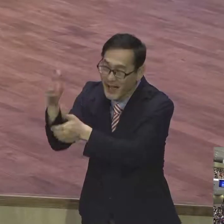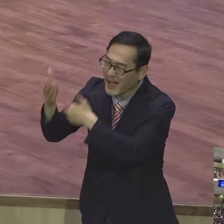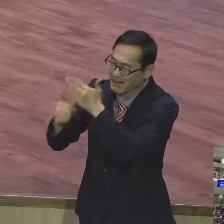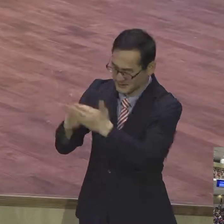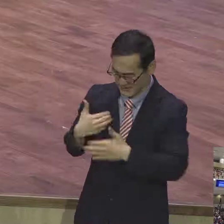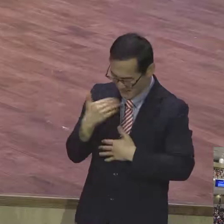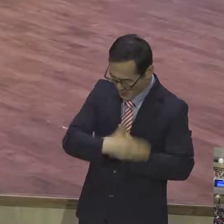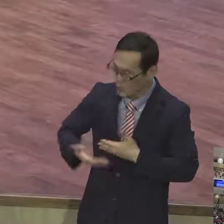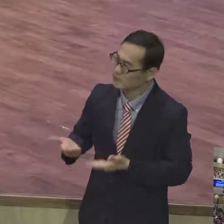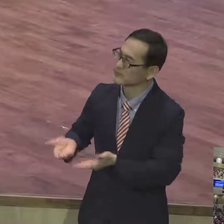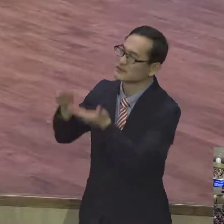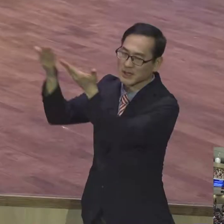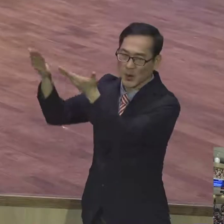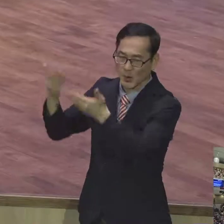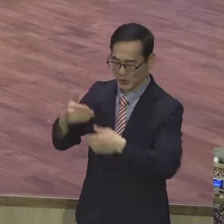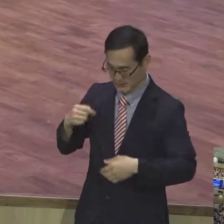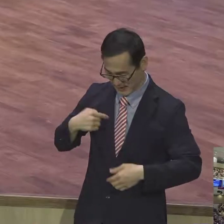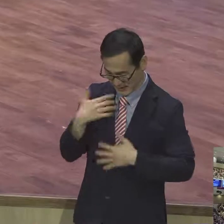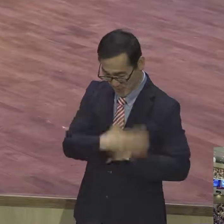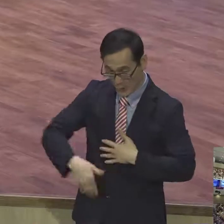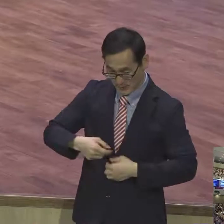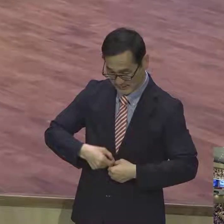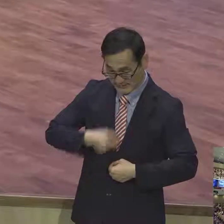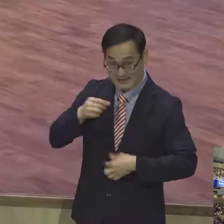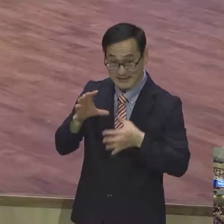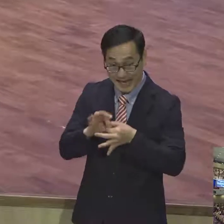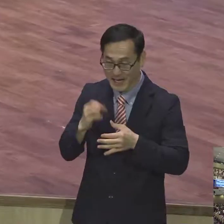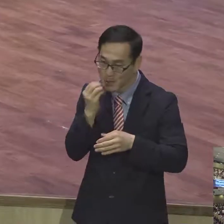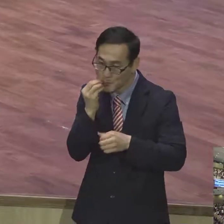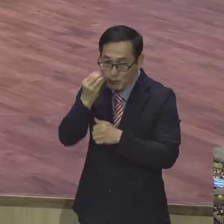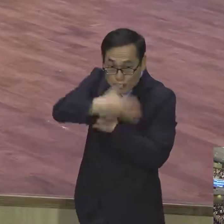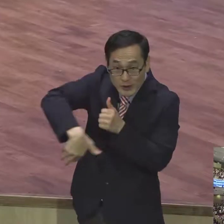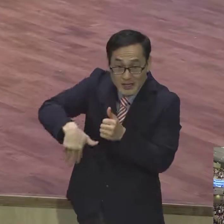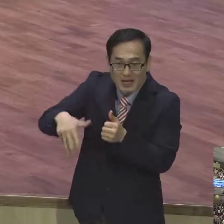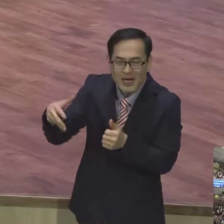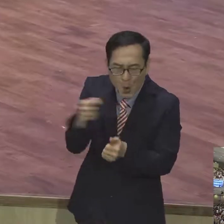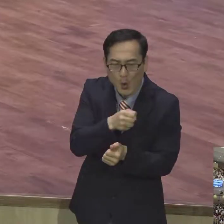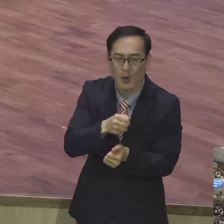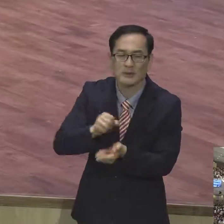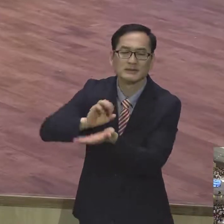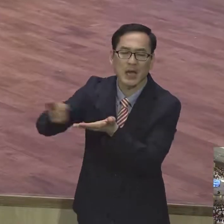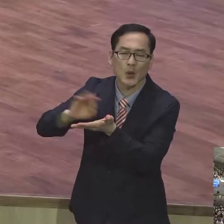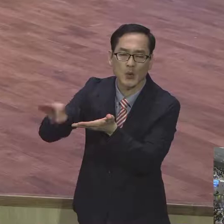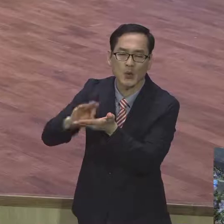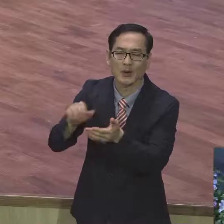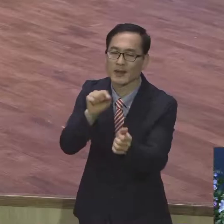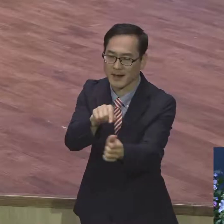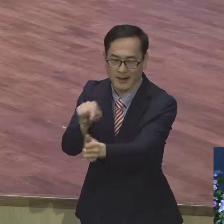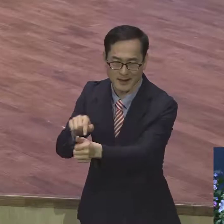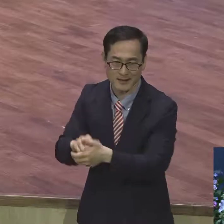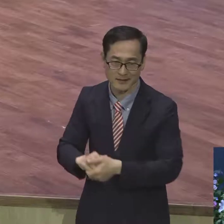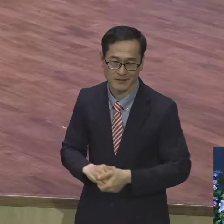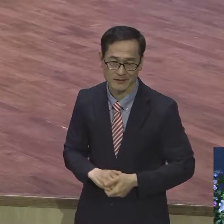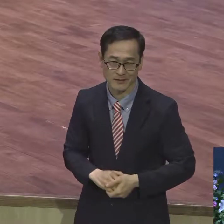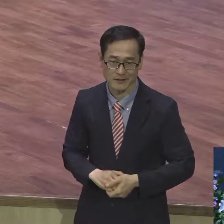지체를 의의 무기로 하나님께 드리라. 너희의 지체를 의의의 무기로